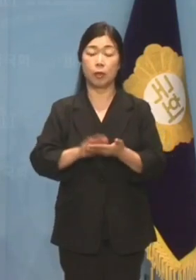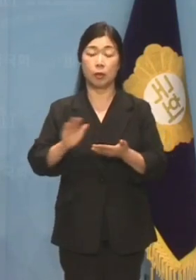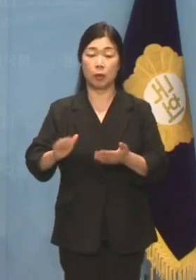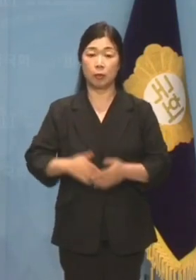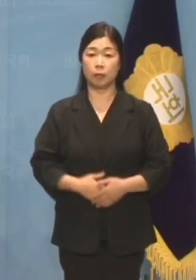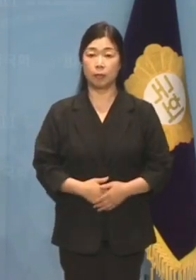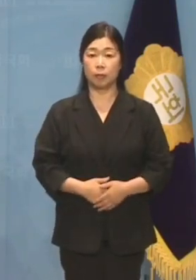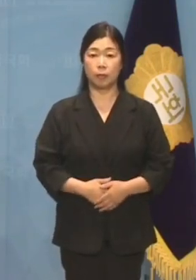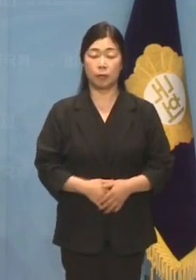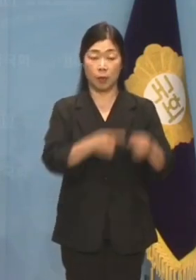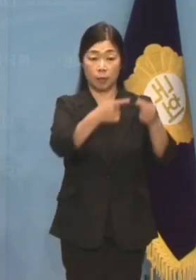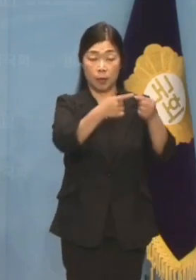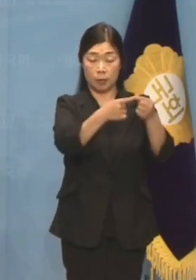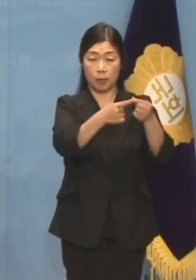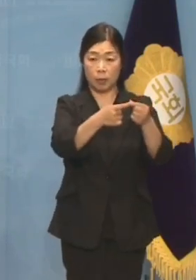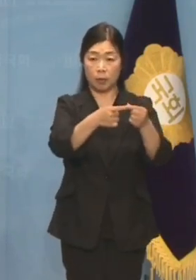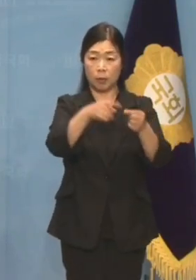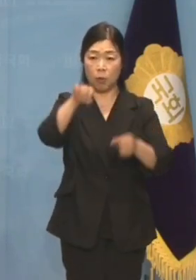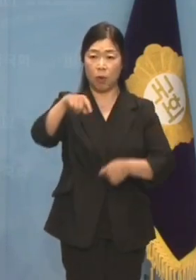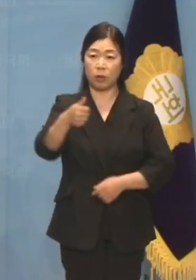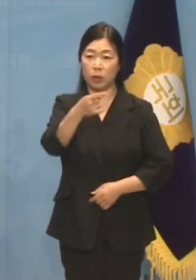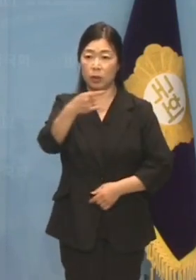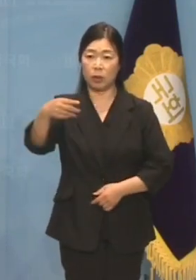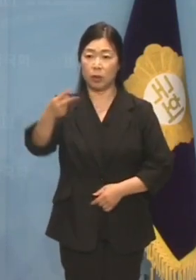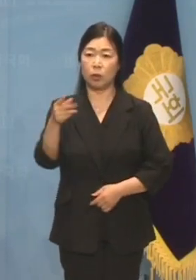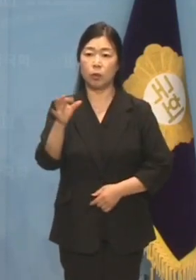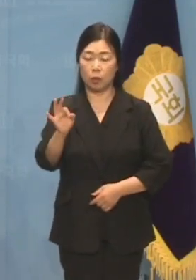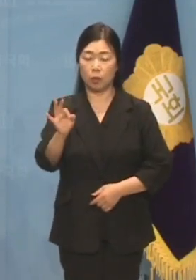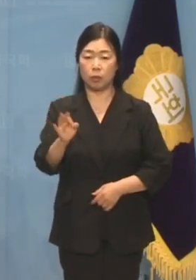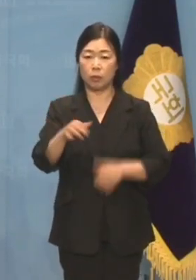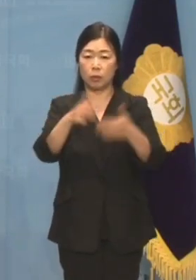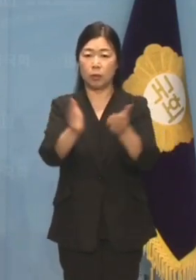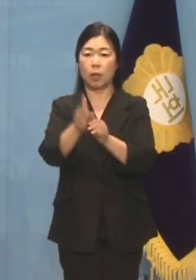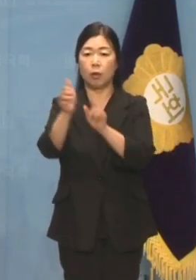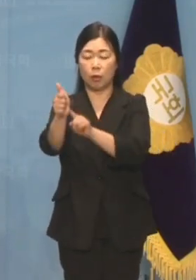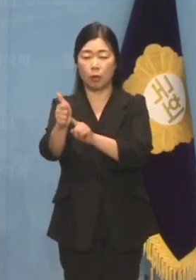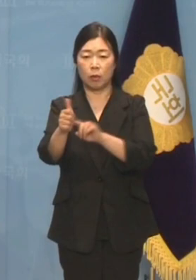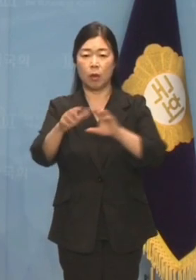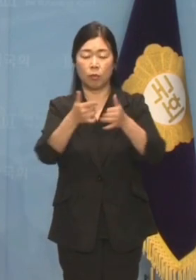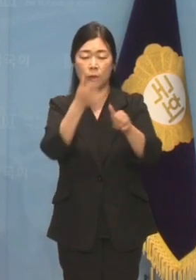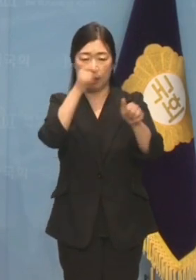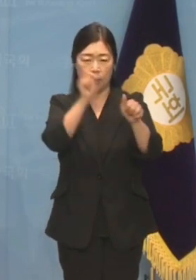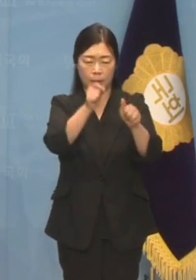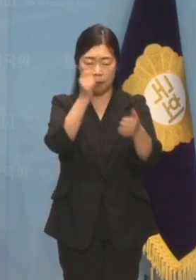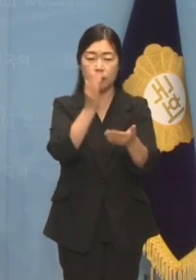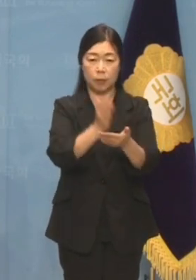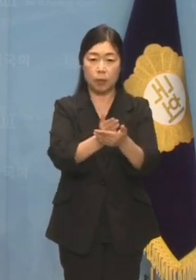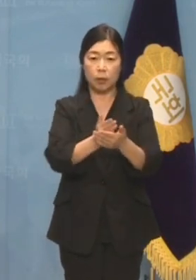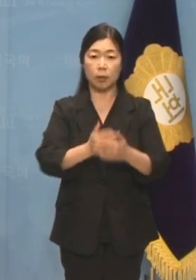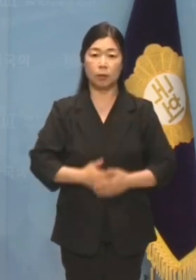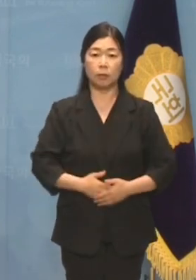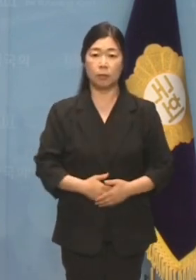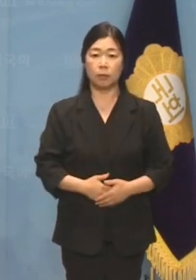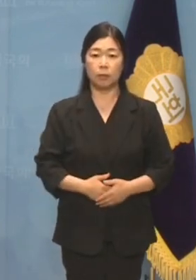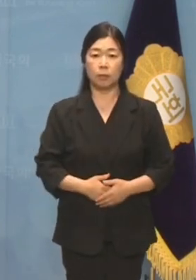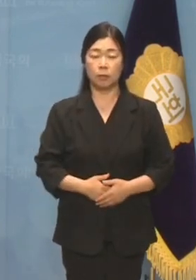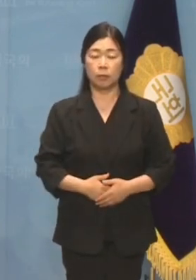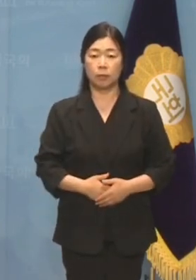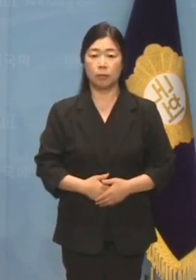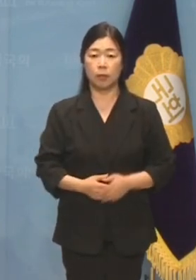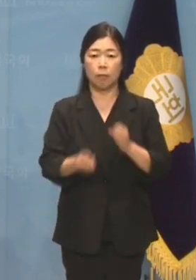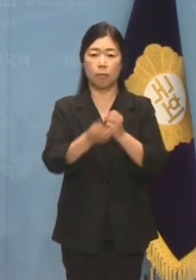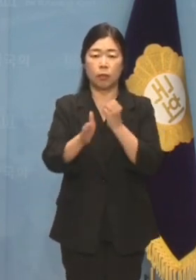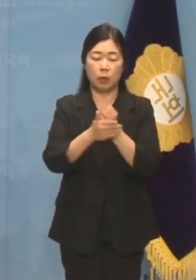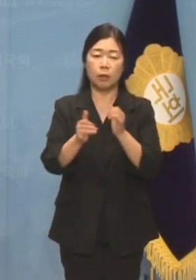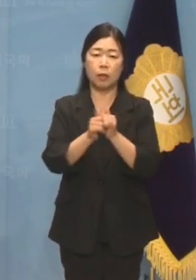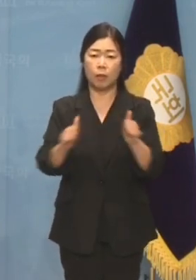원희룡 장관은 더 이상 국민을 희롱하지 마시기 바랍니다. 방귀 낀 놈이 성낸다는